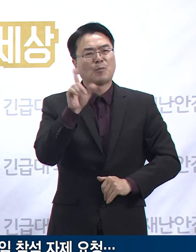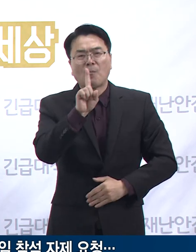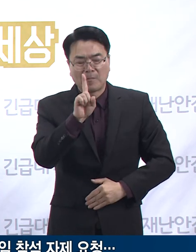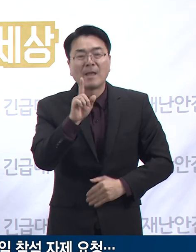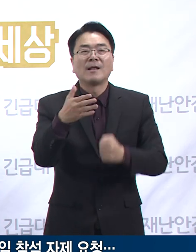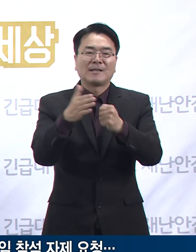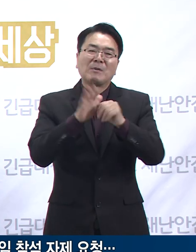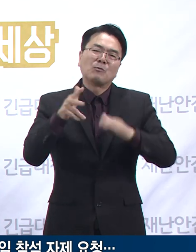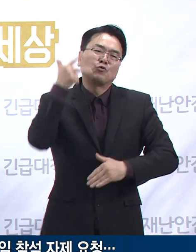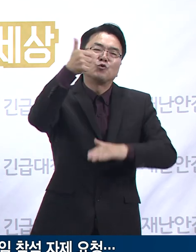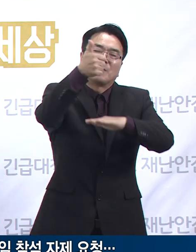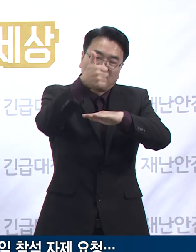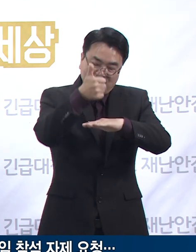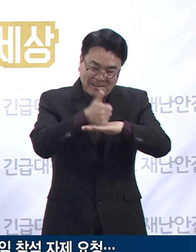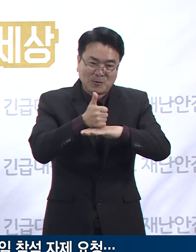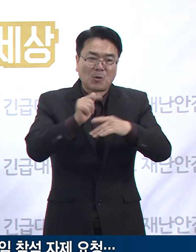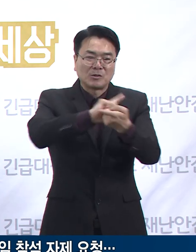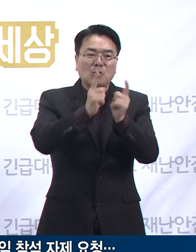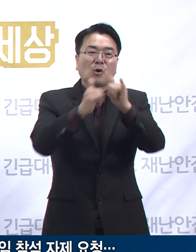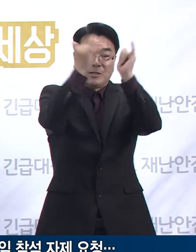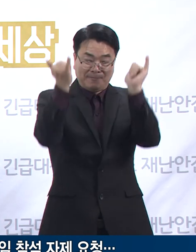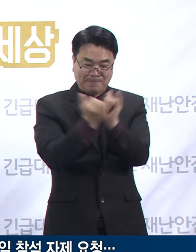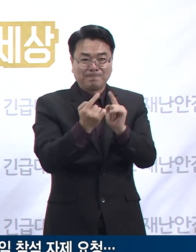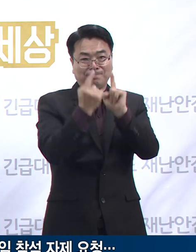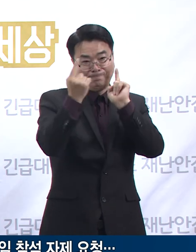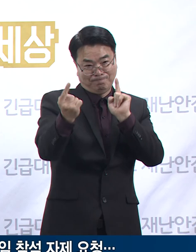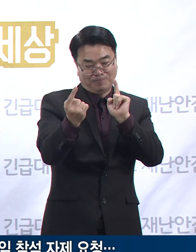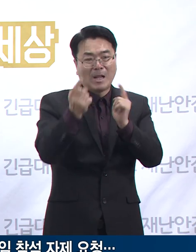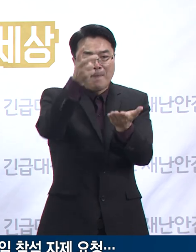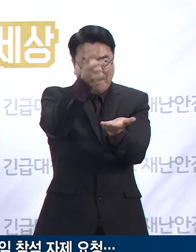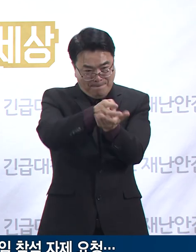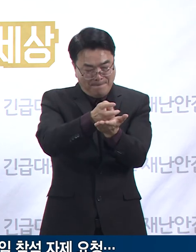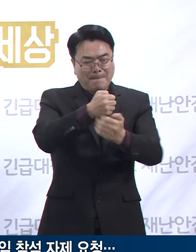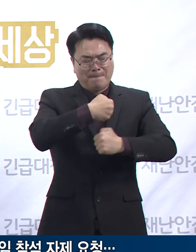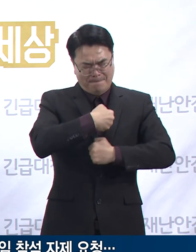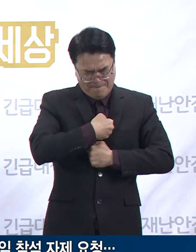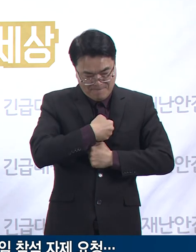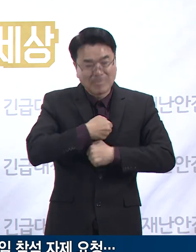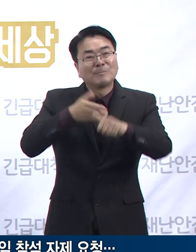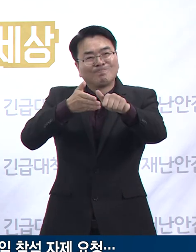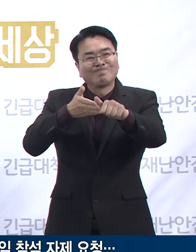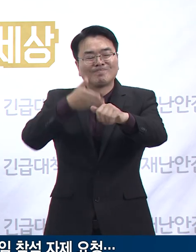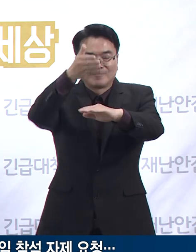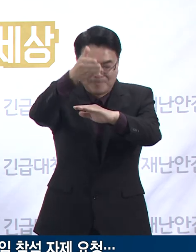매출 시에도 사회적 거리 두기와 방역수칙을 반드시 준수해 주시기 바라겠습니다. 감사합니다.